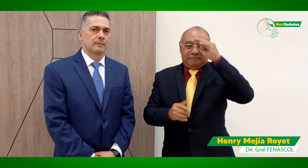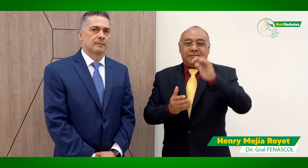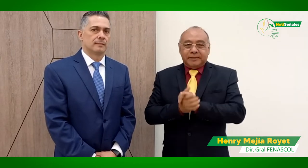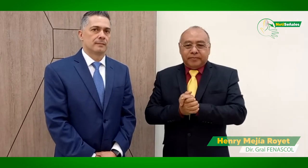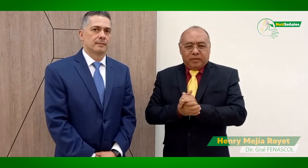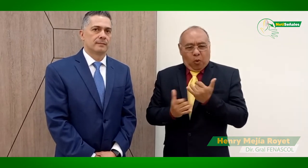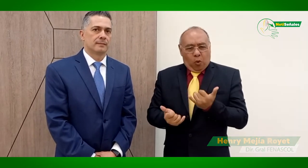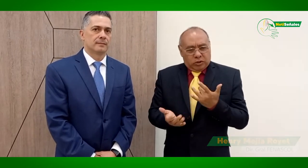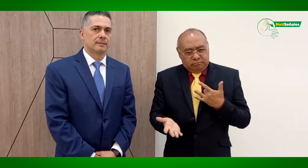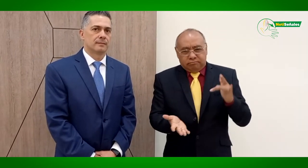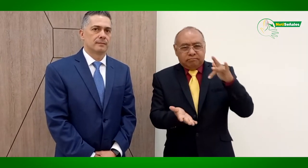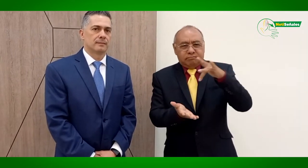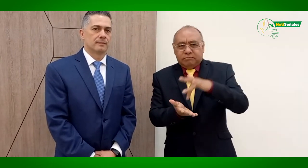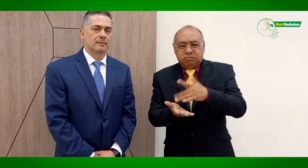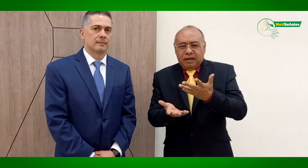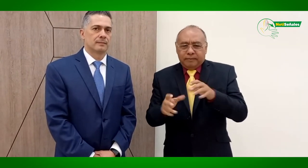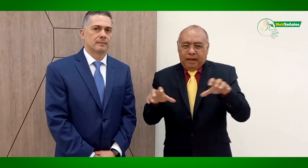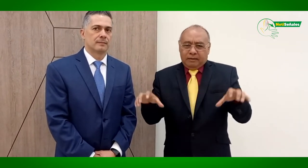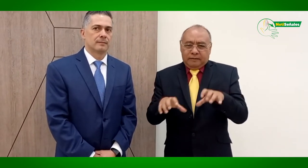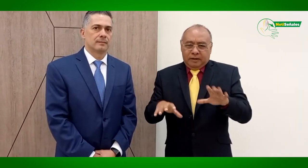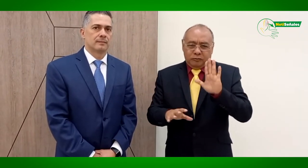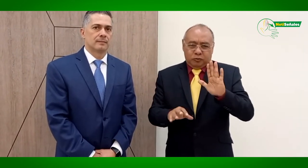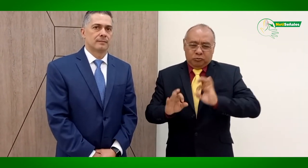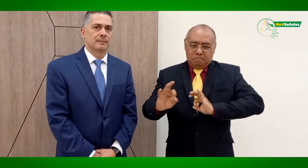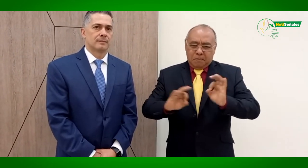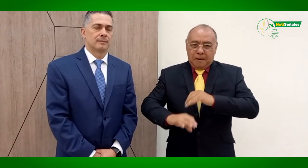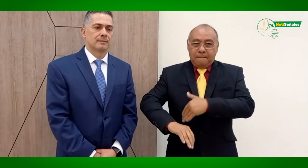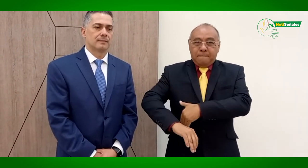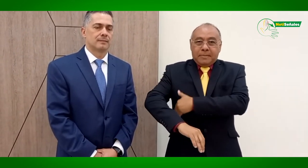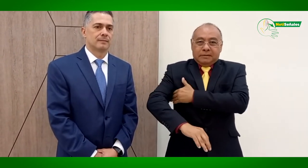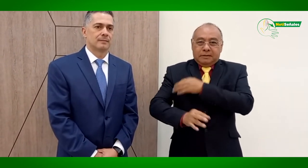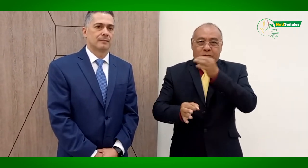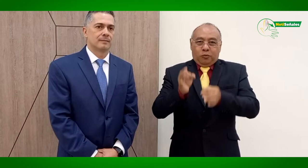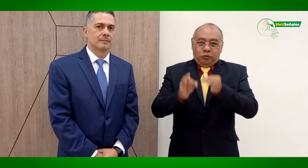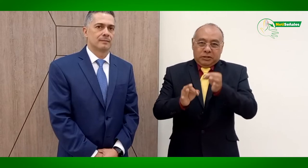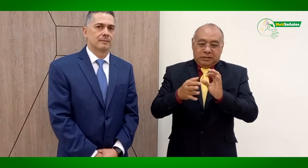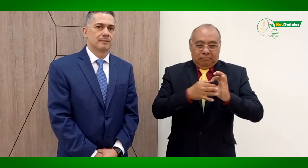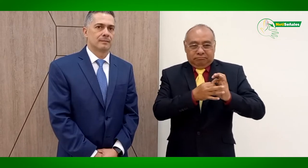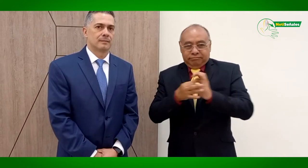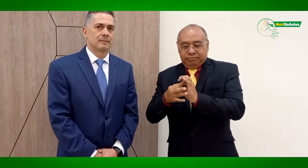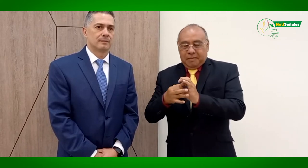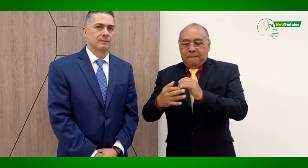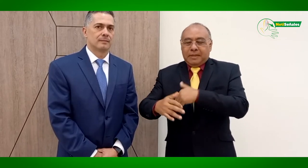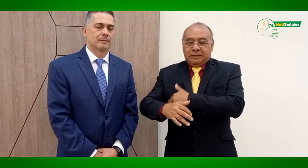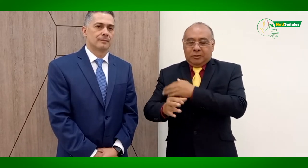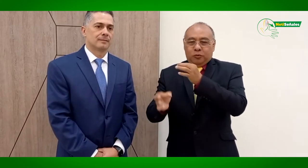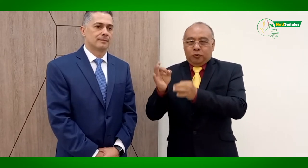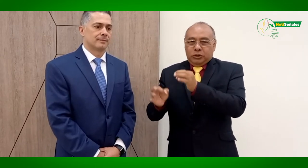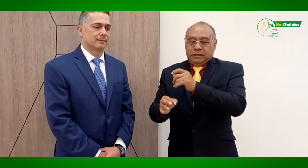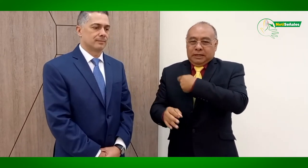Hoy, y en especial a la comunidad sorda de Medellín, el día de hoy me encuentro en un evento preparado por el Ministerio de